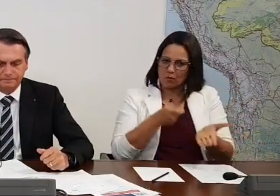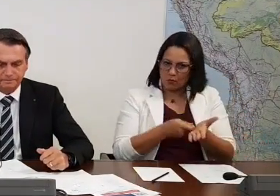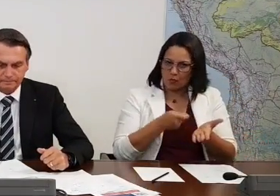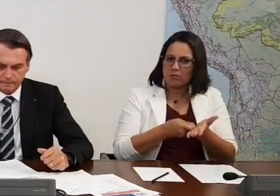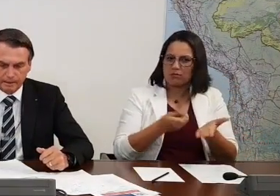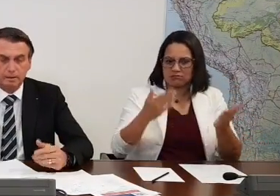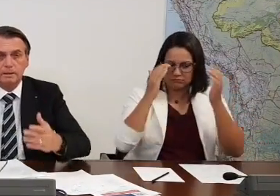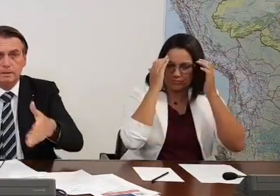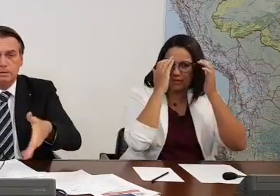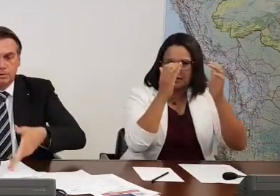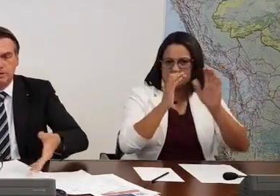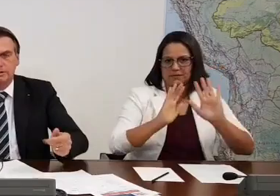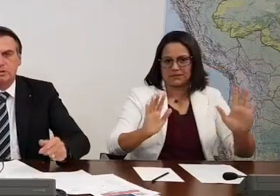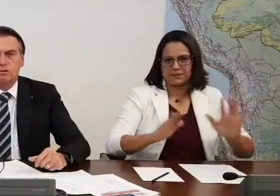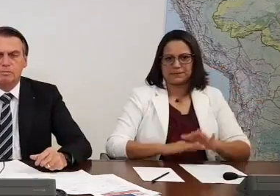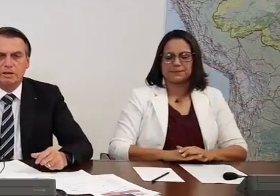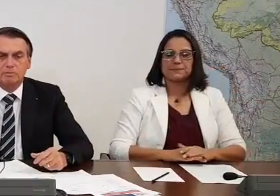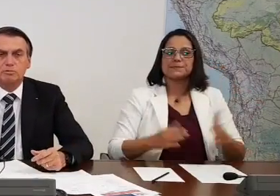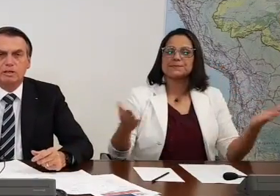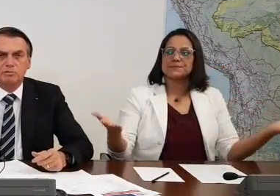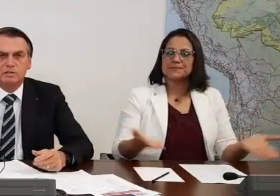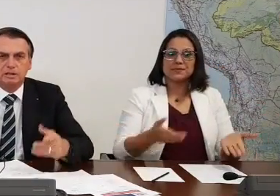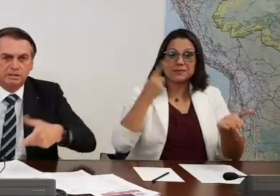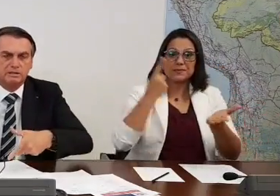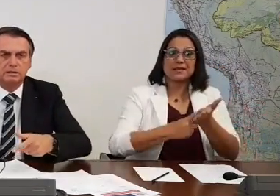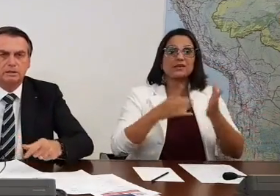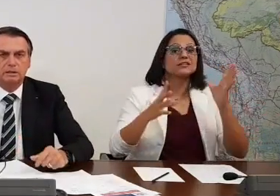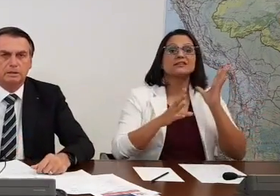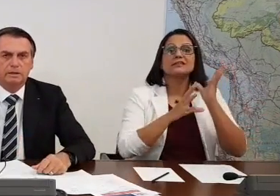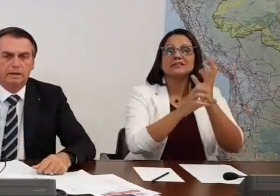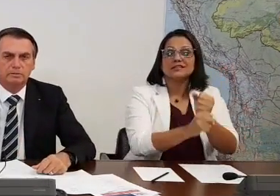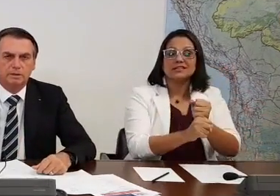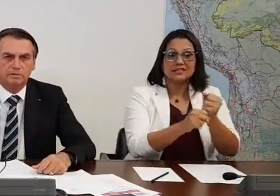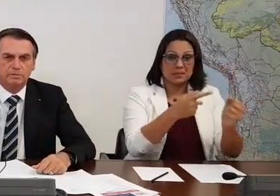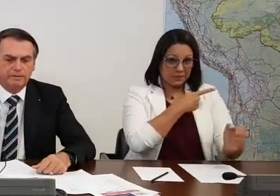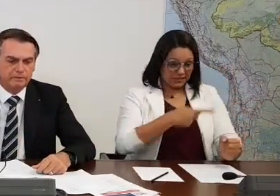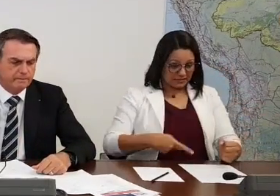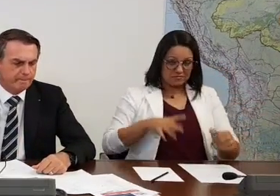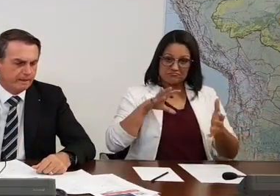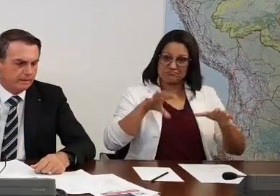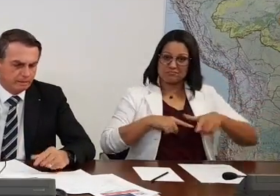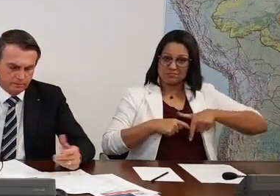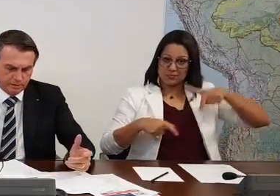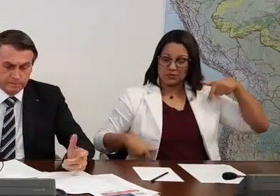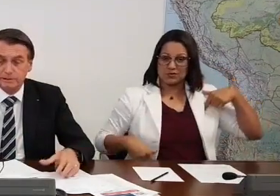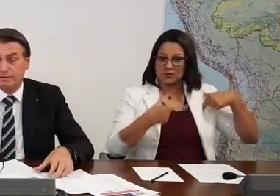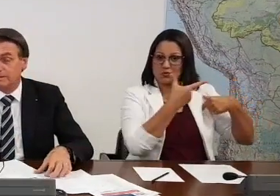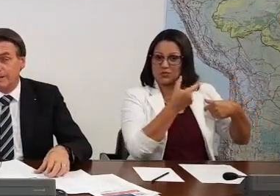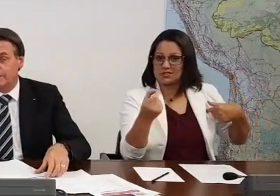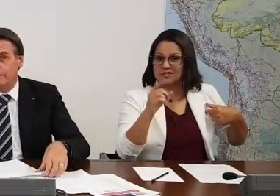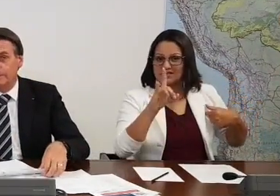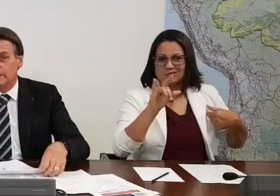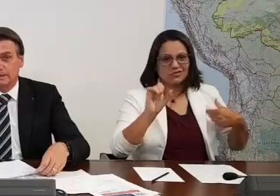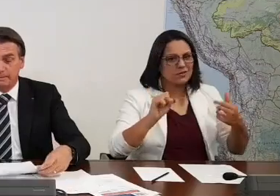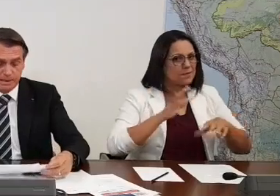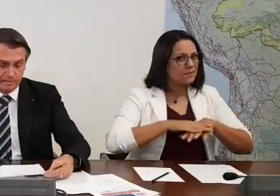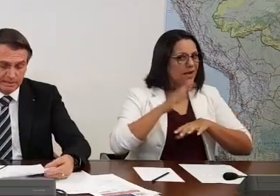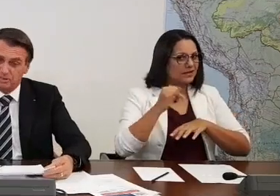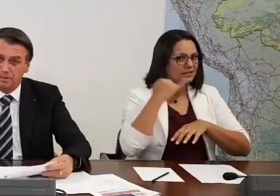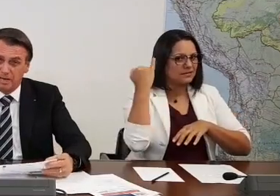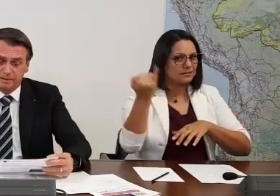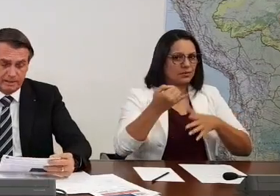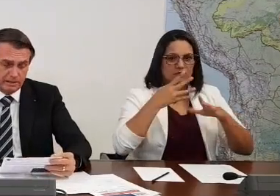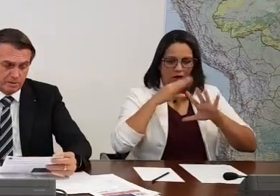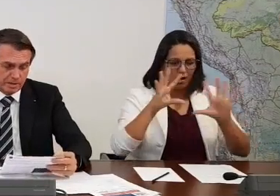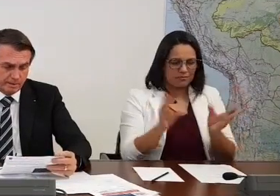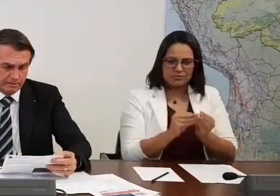essa missão. Hoje nós comemoramos 200 dias do nosso governo e o que eu podia falar de mais importante ali, pra ser